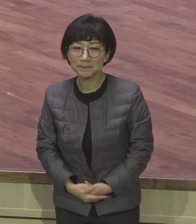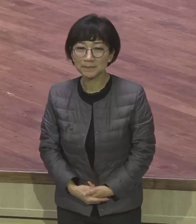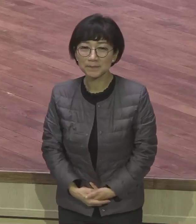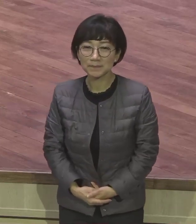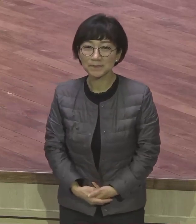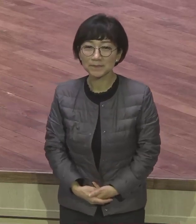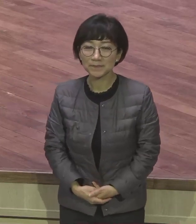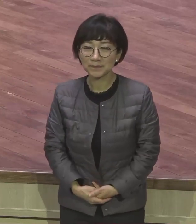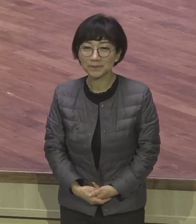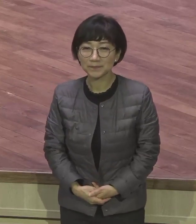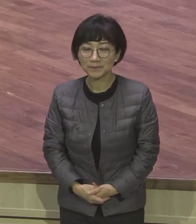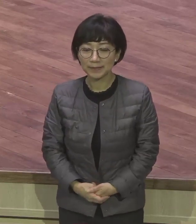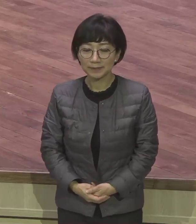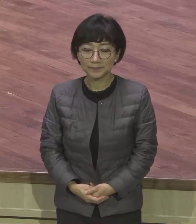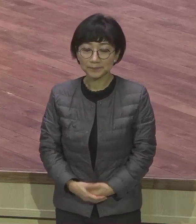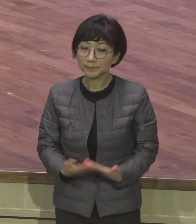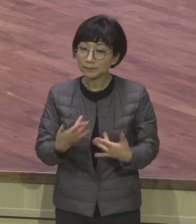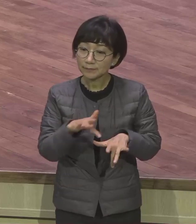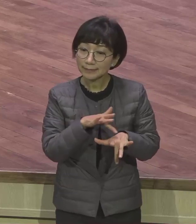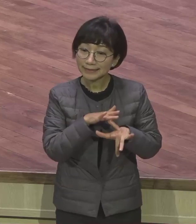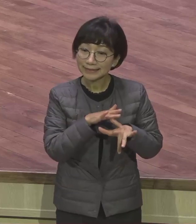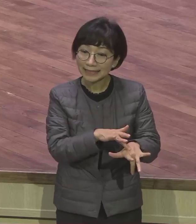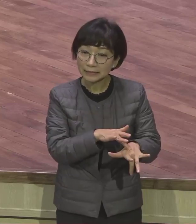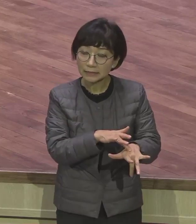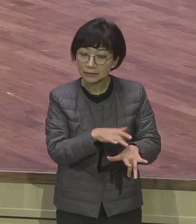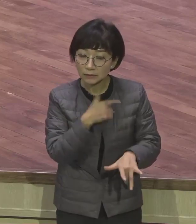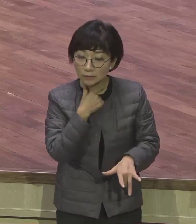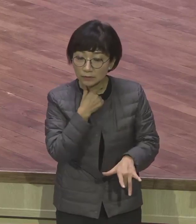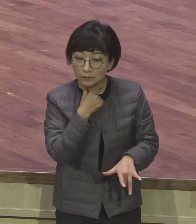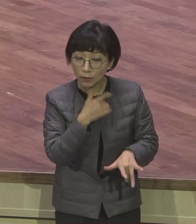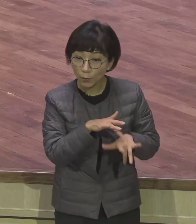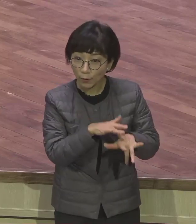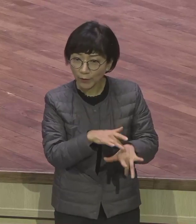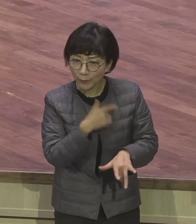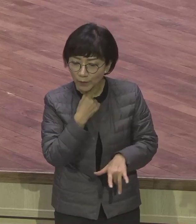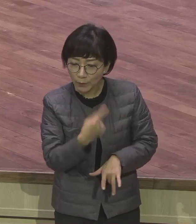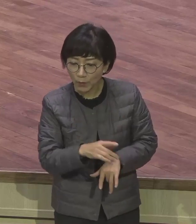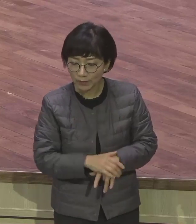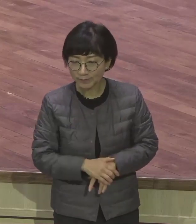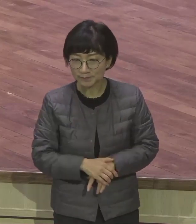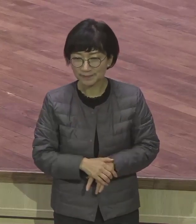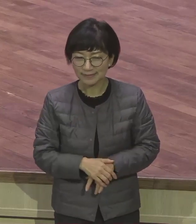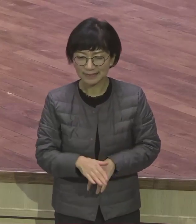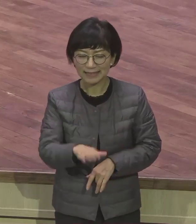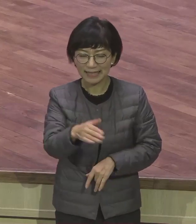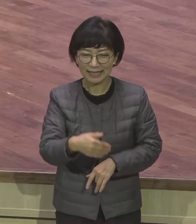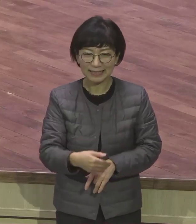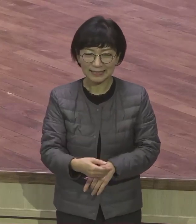사단이 뭘 바랍니까 너 죽건 너도 죽건 다 죽어라 너